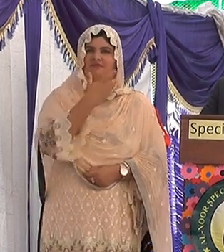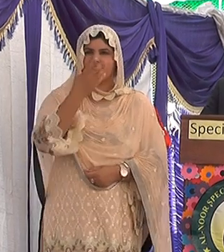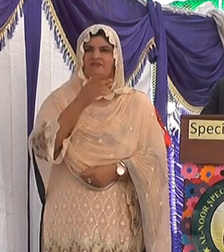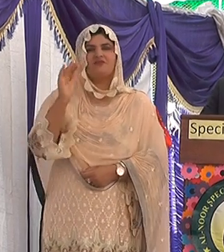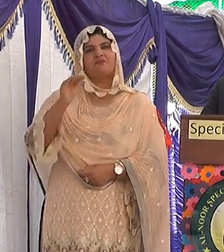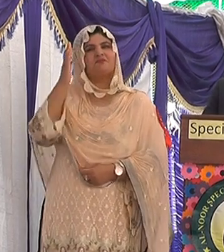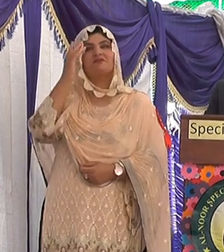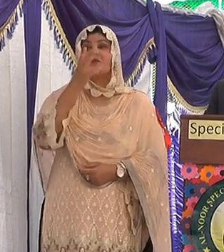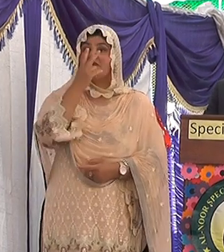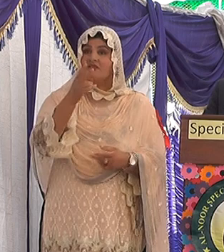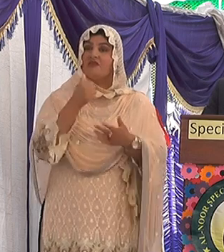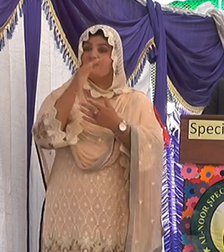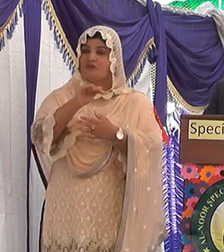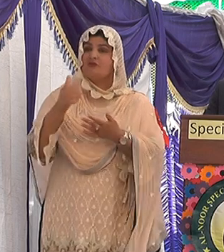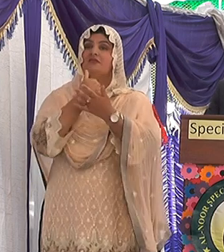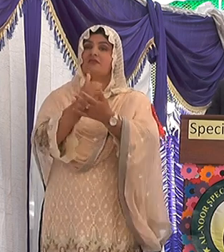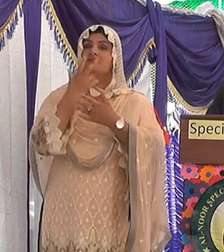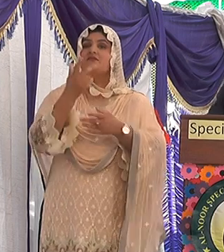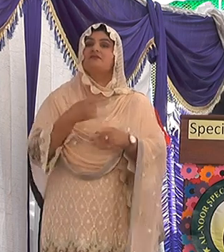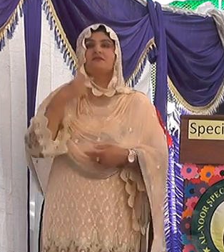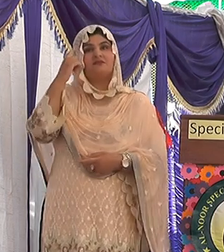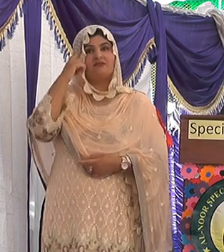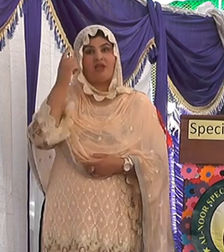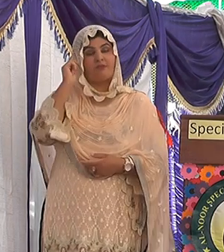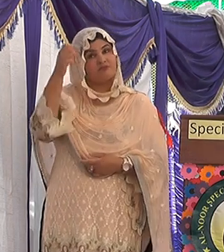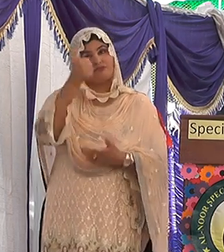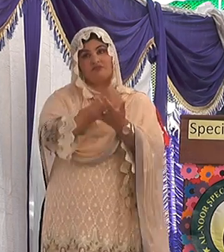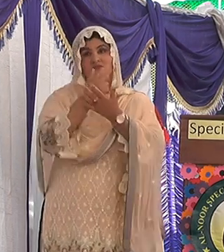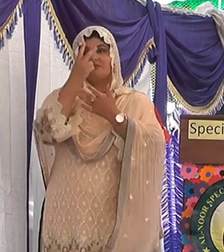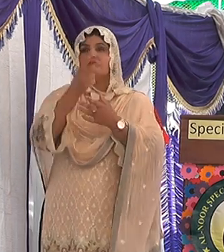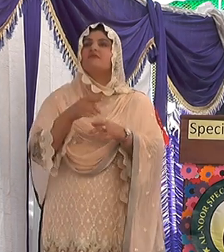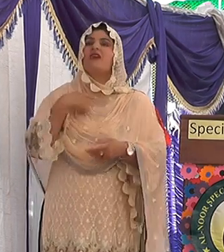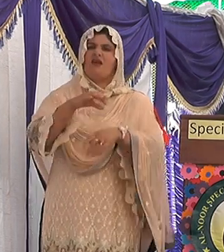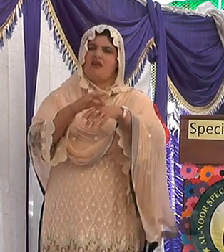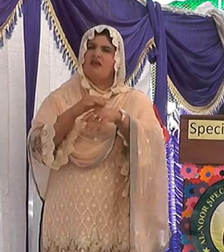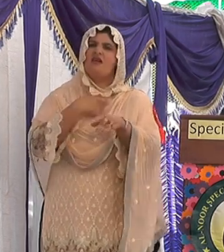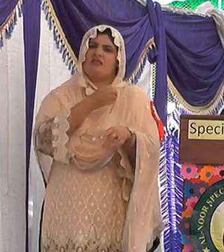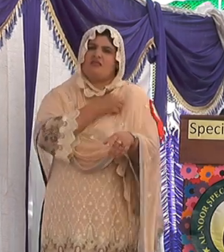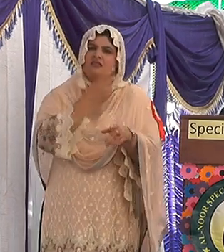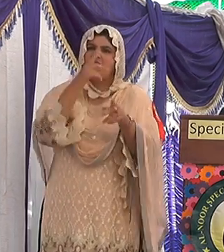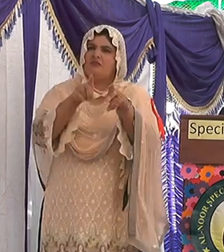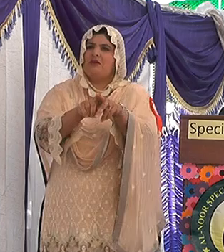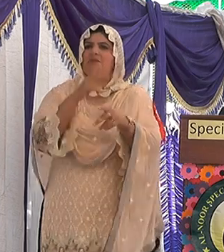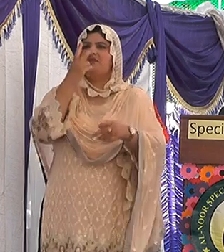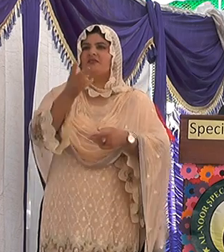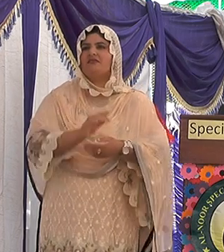اور ہماری سوسائٹی کا امتحان ہے یہ ہمارے احساسے ذمہ داری اور ہماری انسانیت کا امتحان ہے